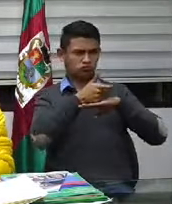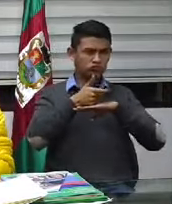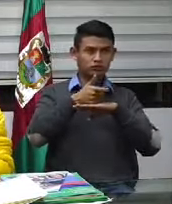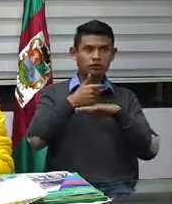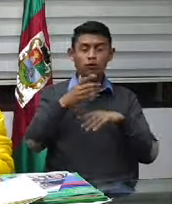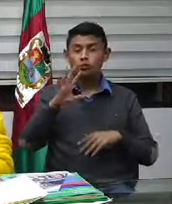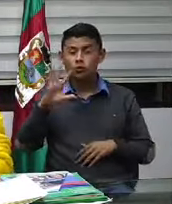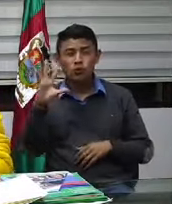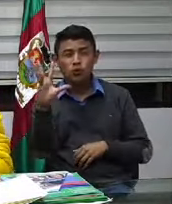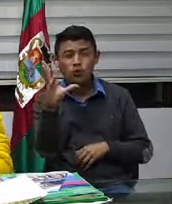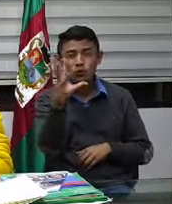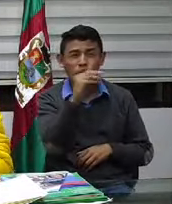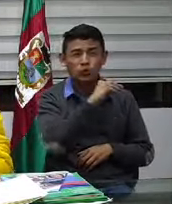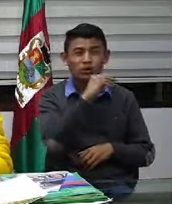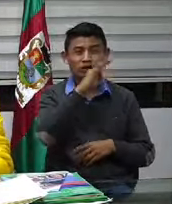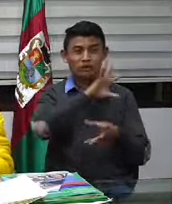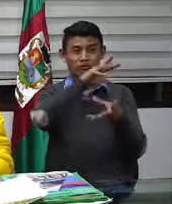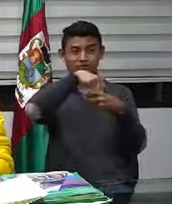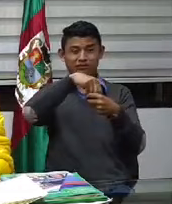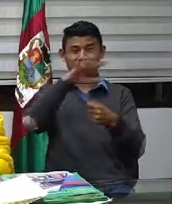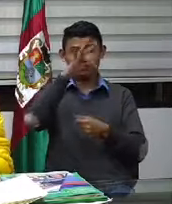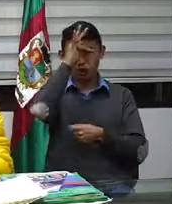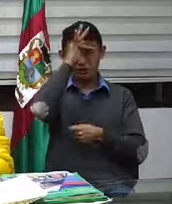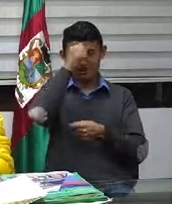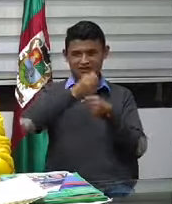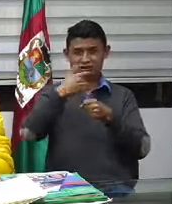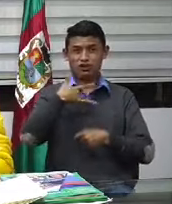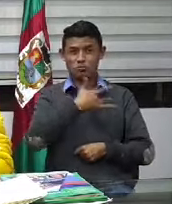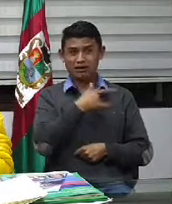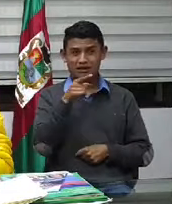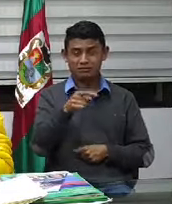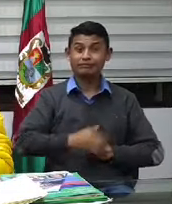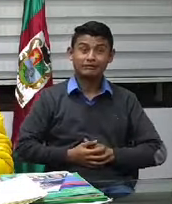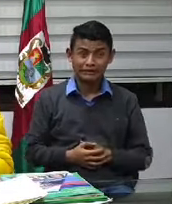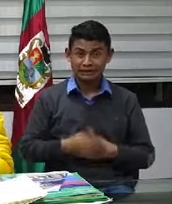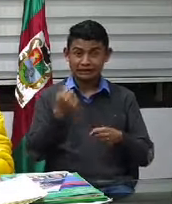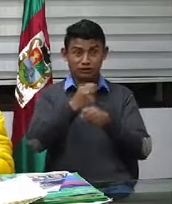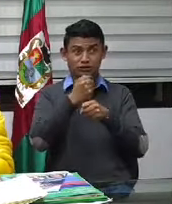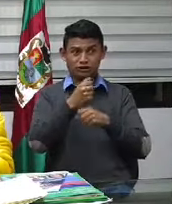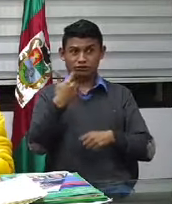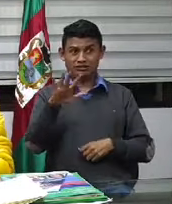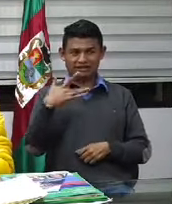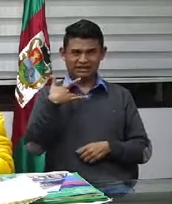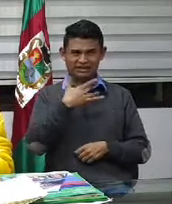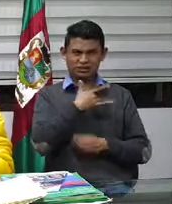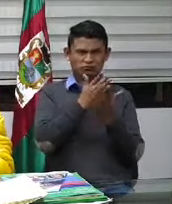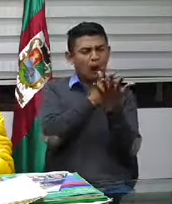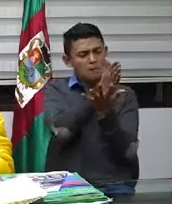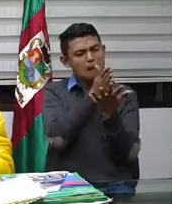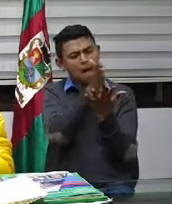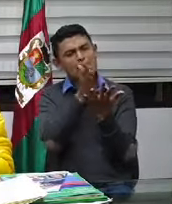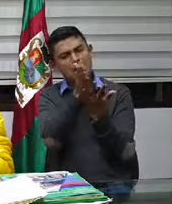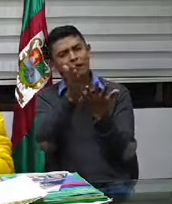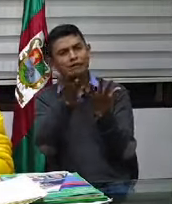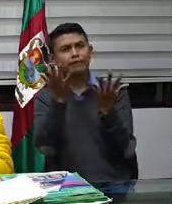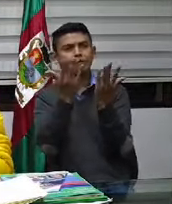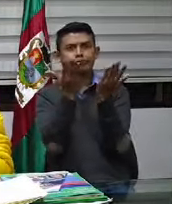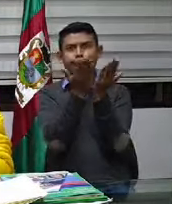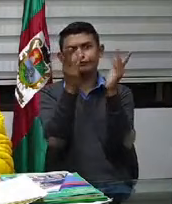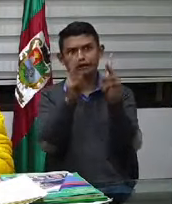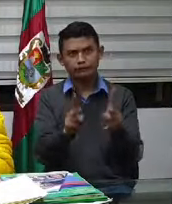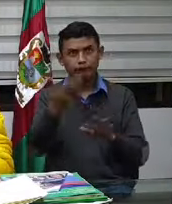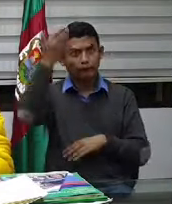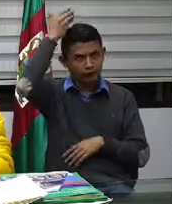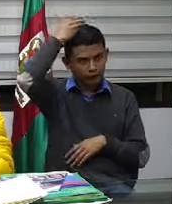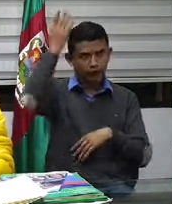el personal de salud. Todos estudiantes de todas las áreas de salud, de pregrado, de postgrado, de medicina, de enfermería,